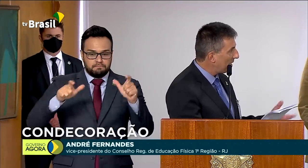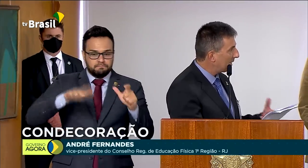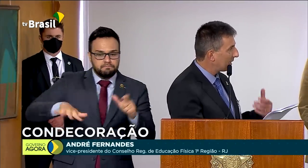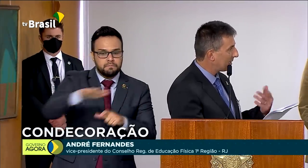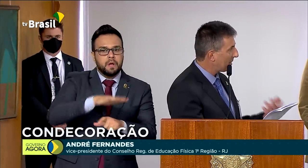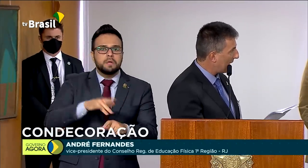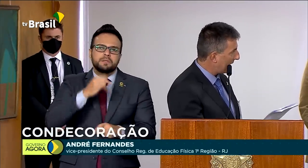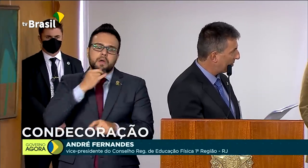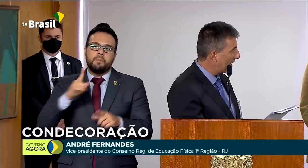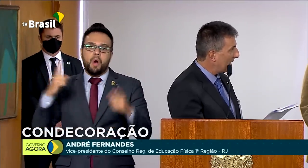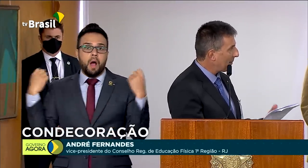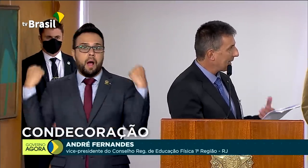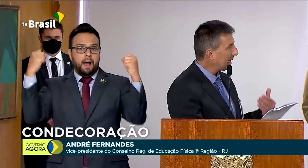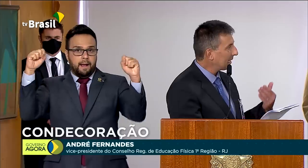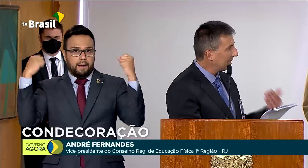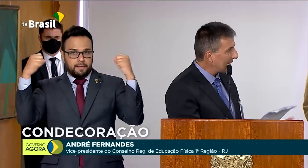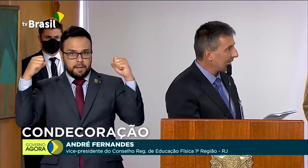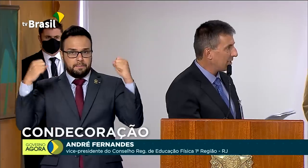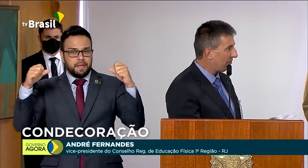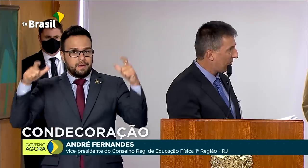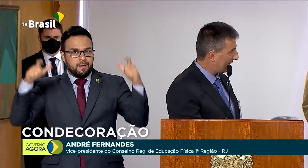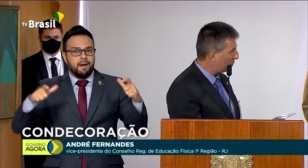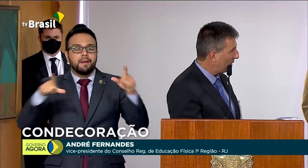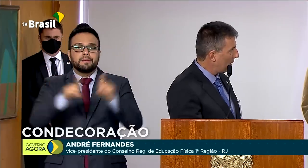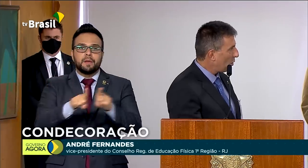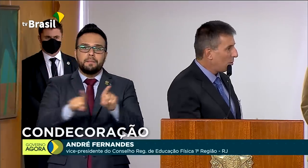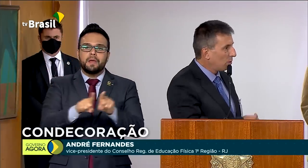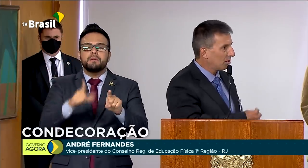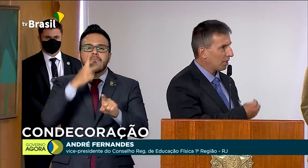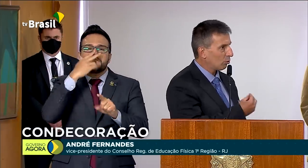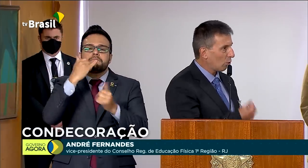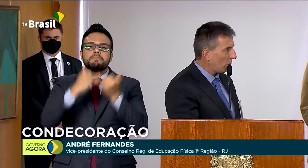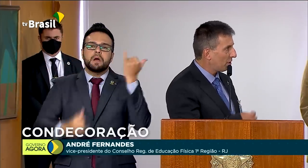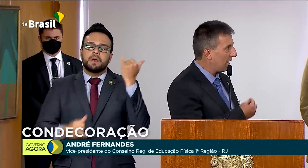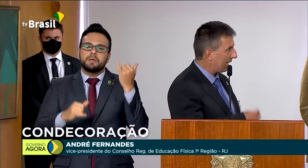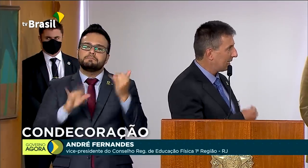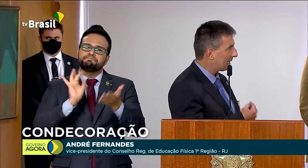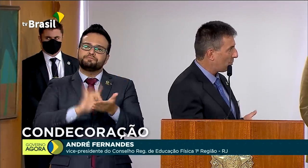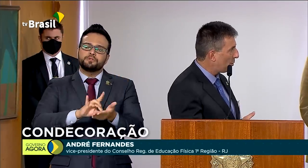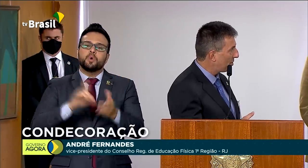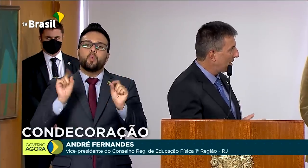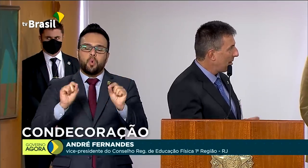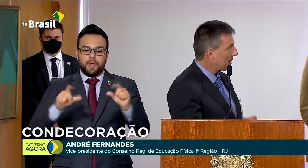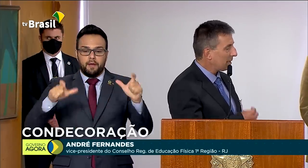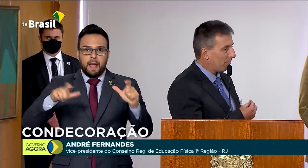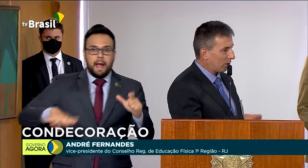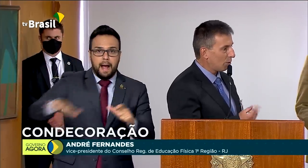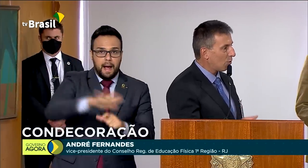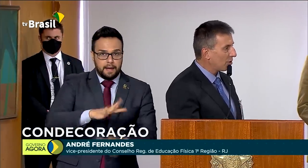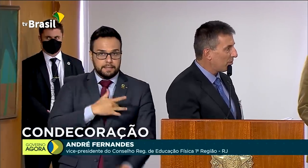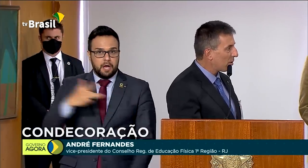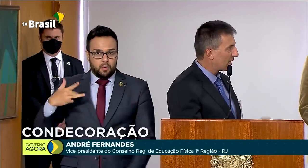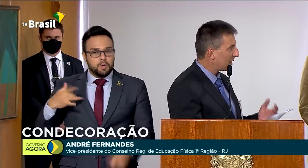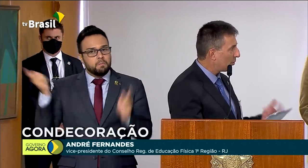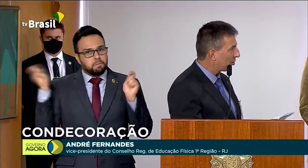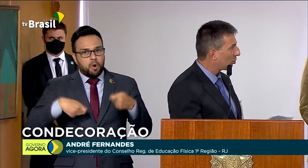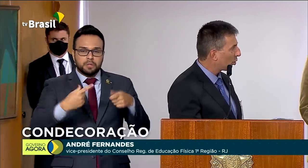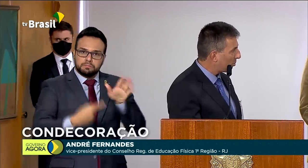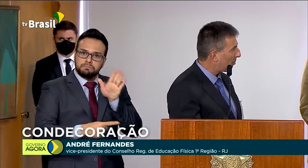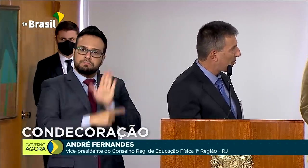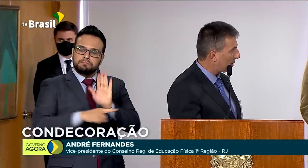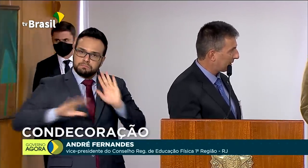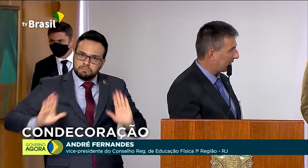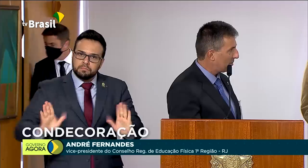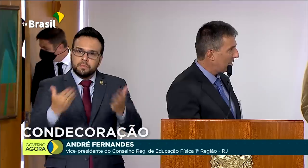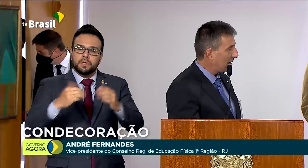como as academias e similares, para que elas entrem de fato como setores na área de saúde, para que possam contribuir com a saúde